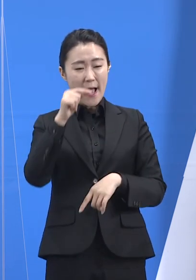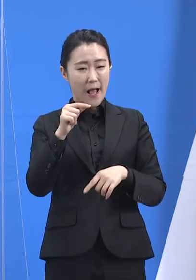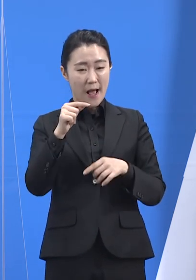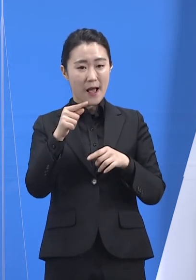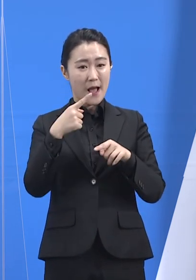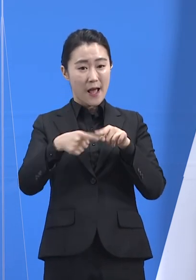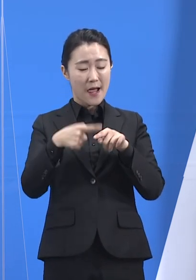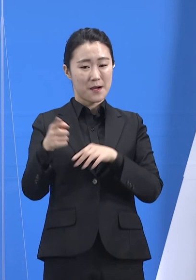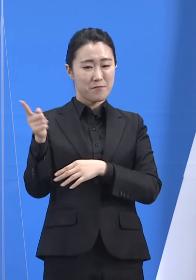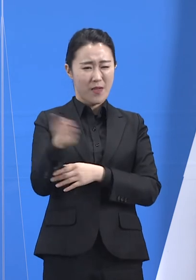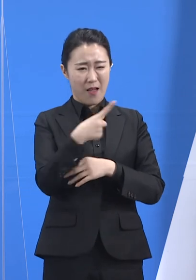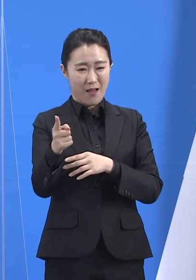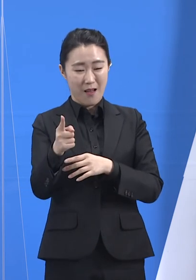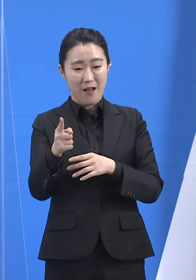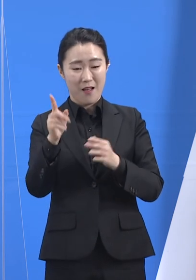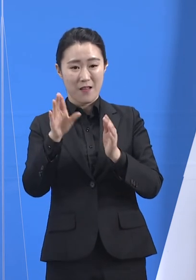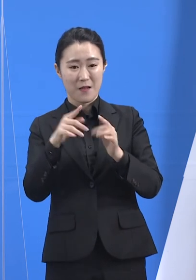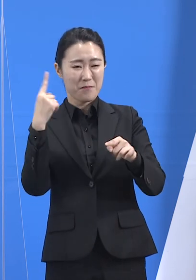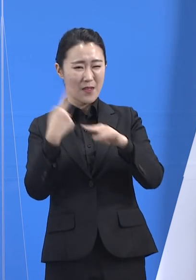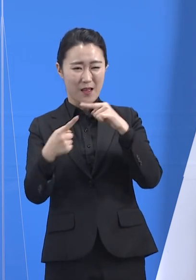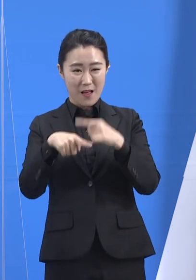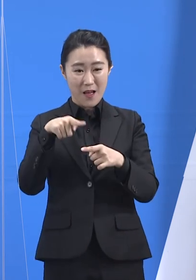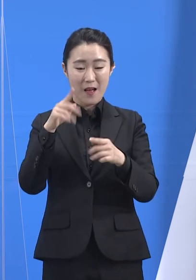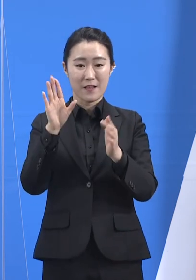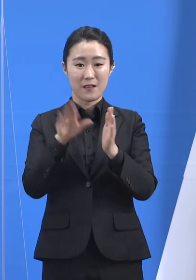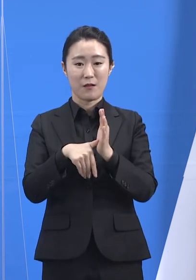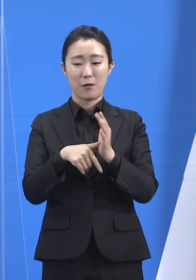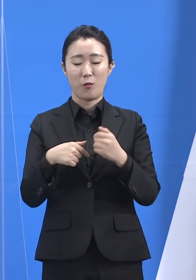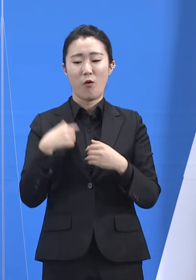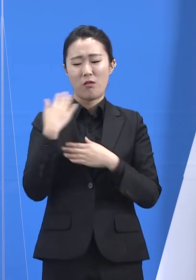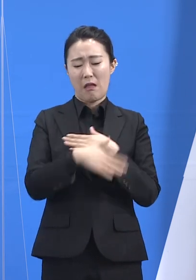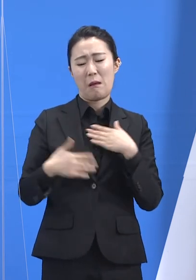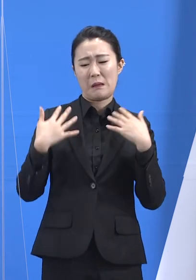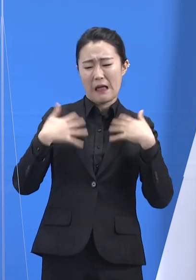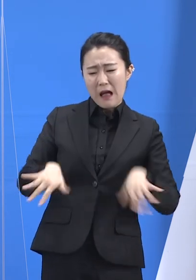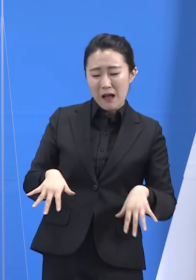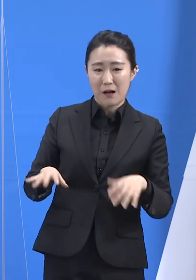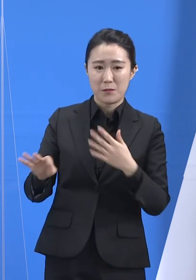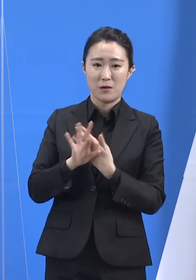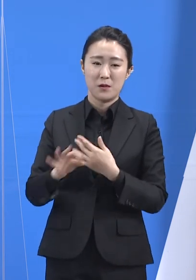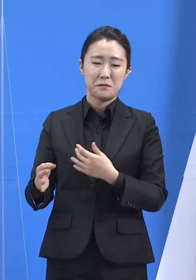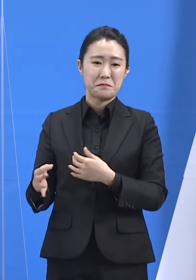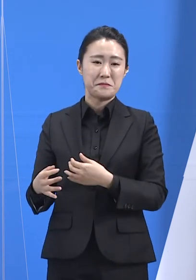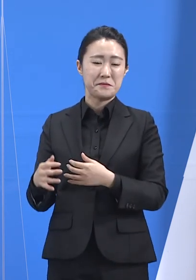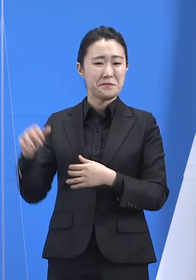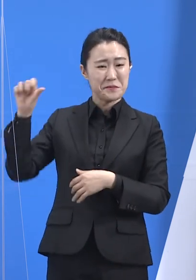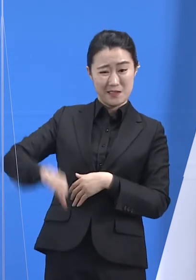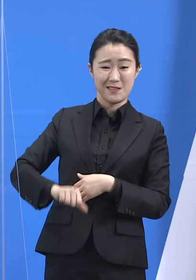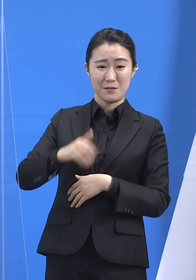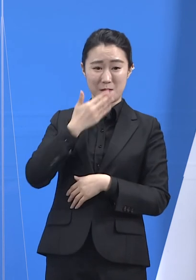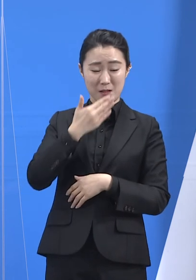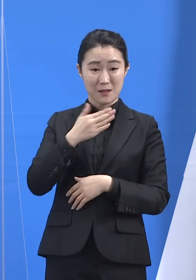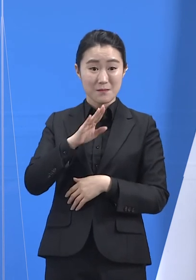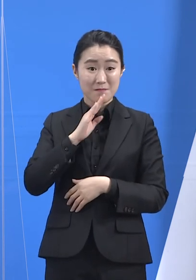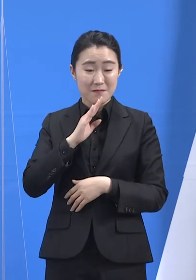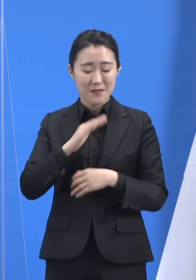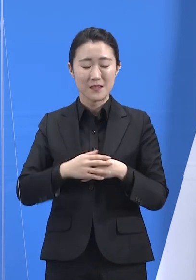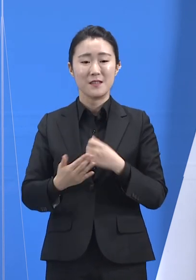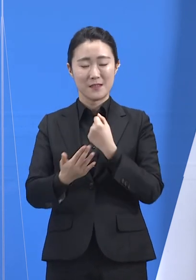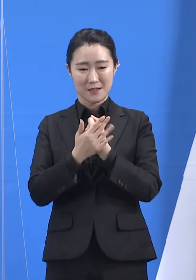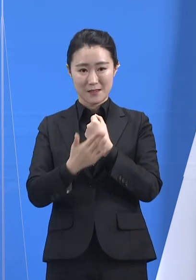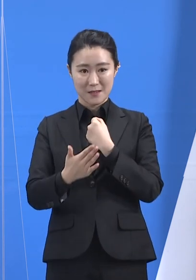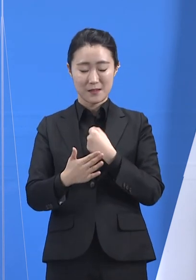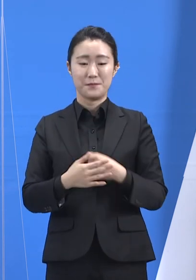효과를 다 얻지 못할 테니까요. 돈은 겸손한 마음으로 차근차근 실행해 가겠습니다. 처음